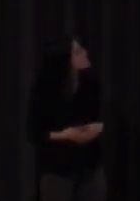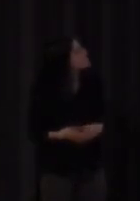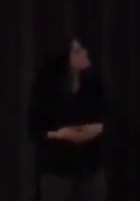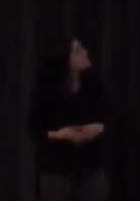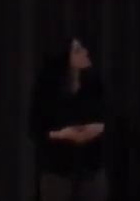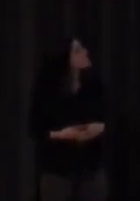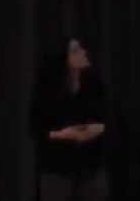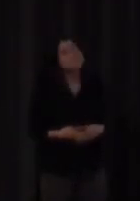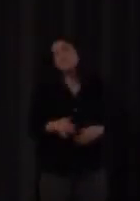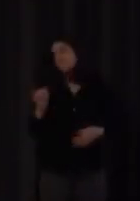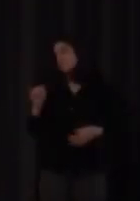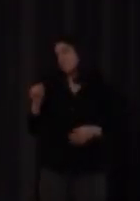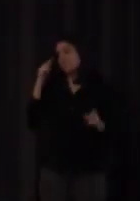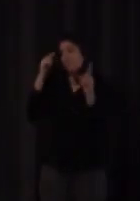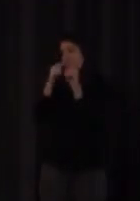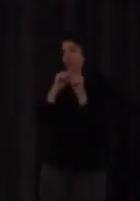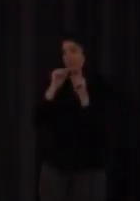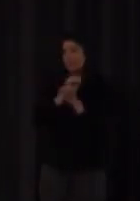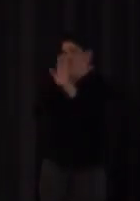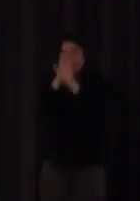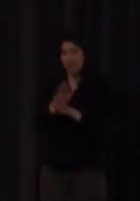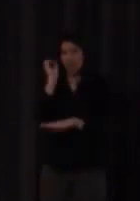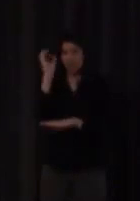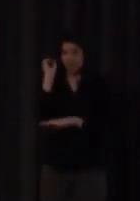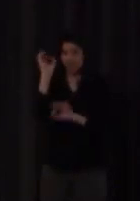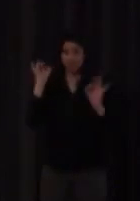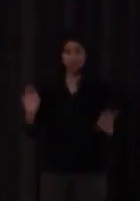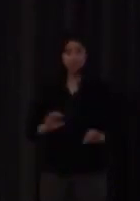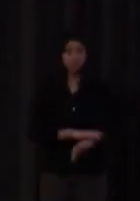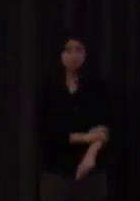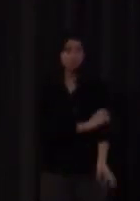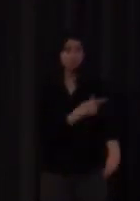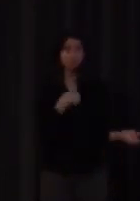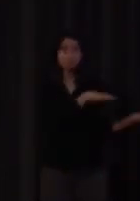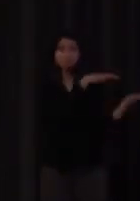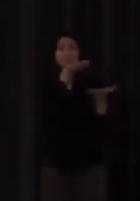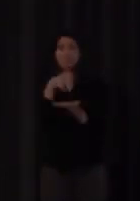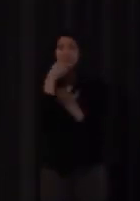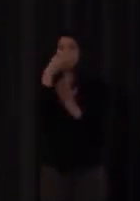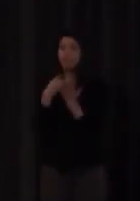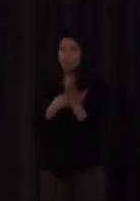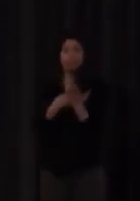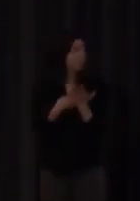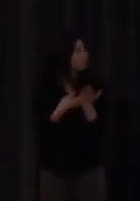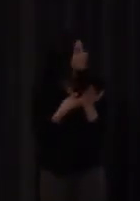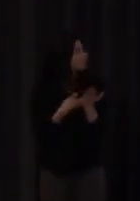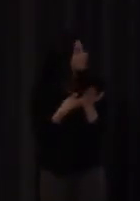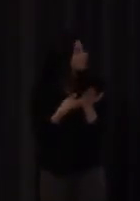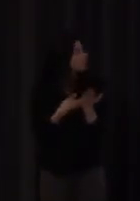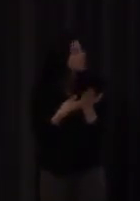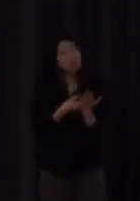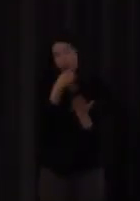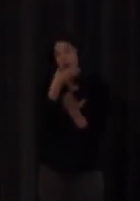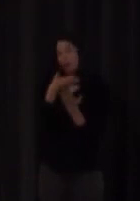y ya para ir concluyendo un poco les traigo aquí un informe de la experiencia